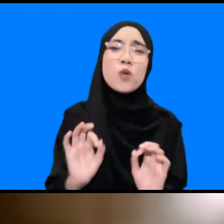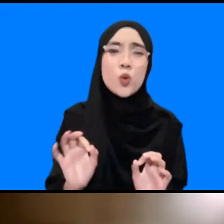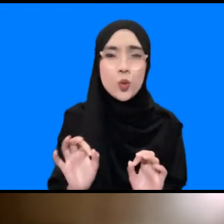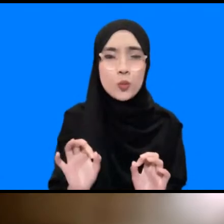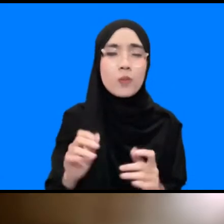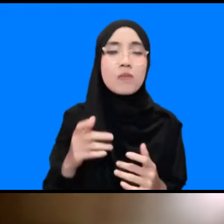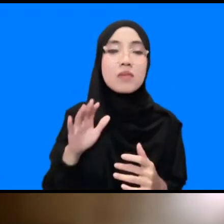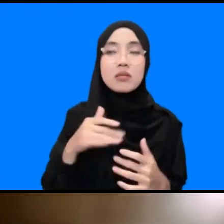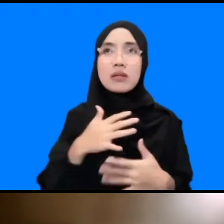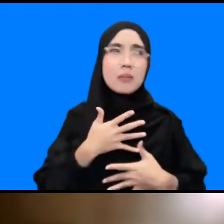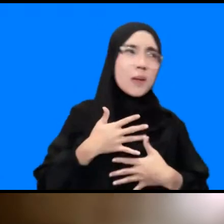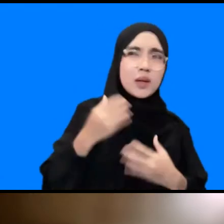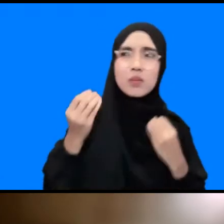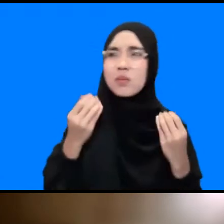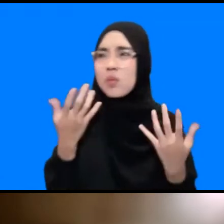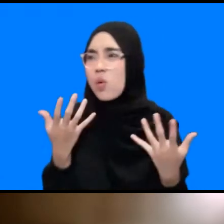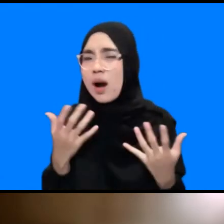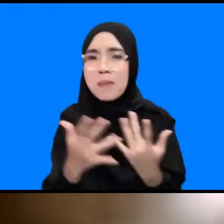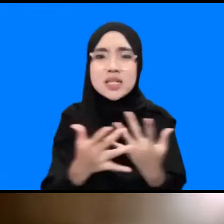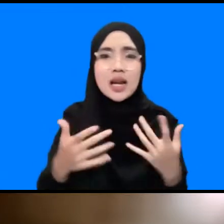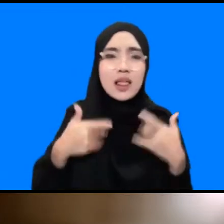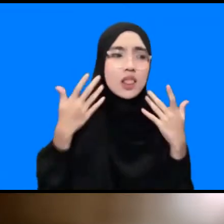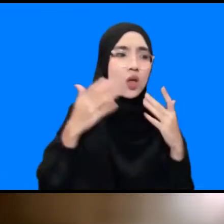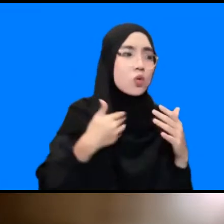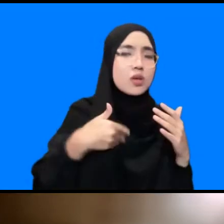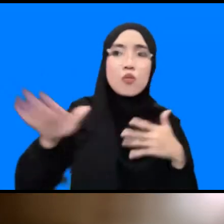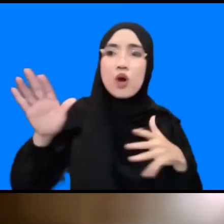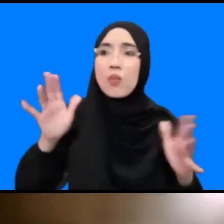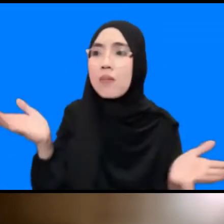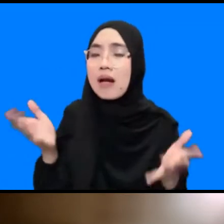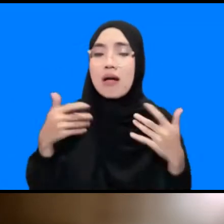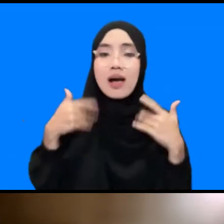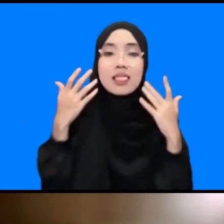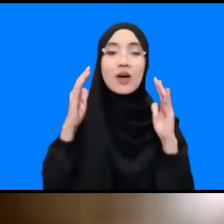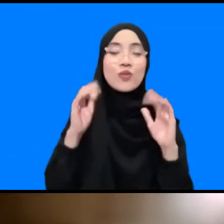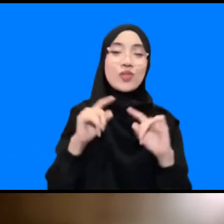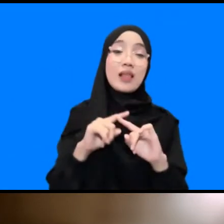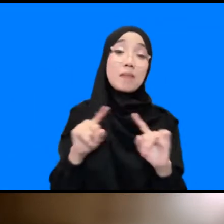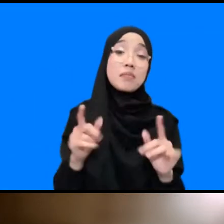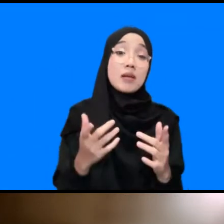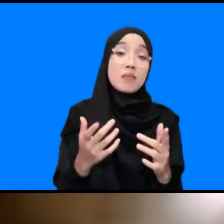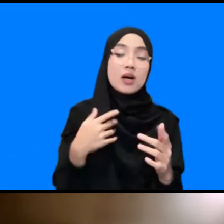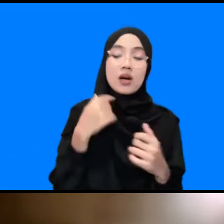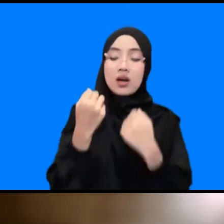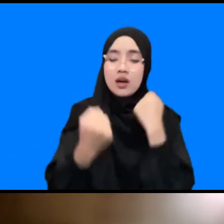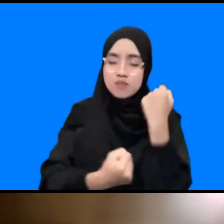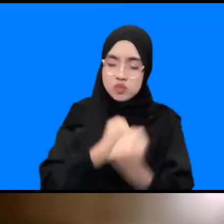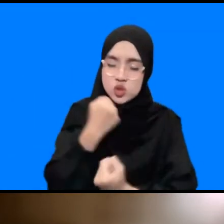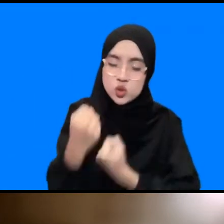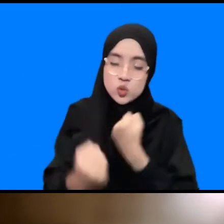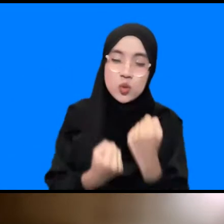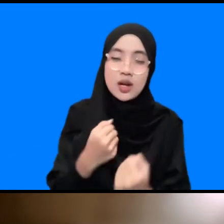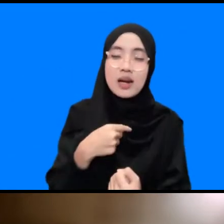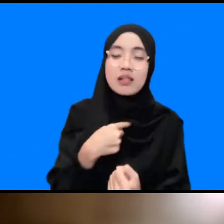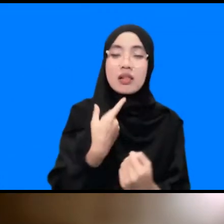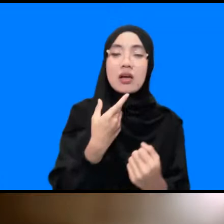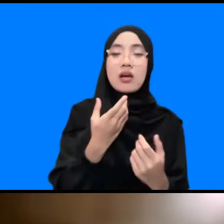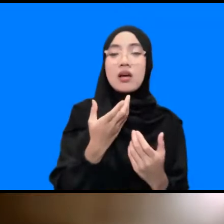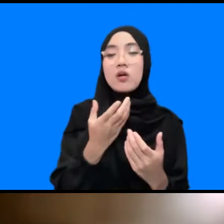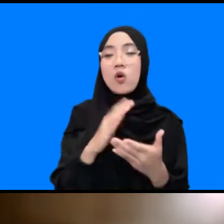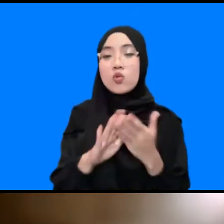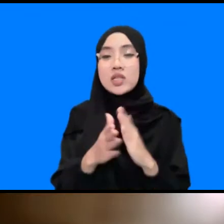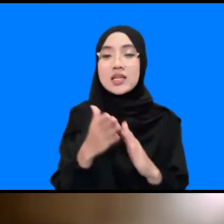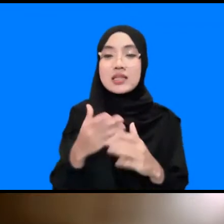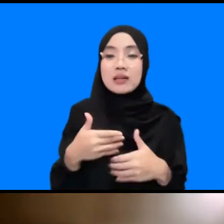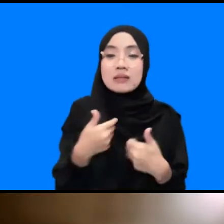hanyalah kepanikan masyarakat tidak tahu kemana harus lari tapi dan pada saat itu perjuangan kita maksudnya komunitas siaga sumami yang